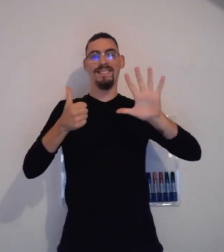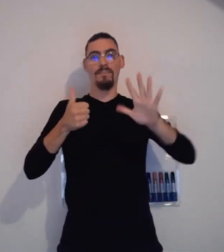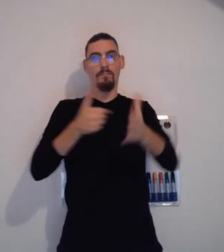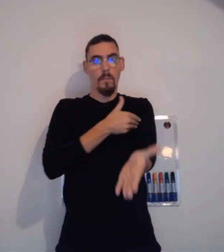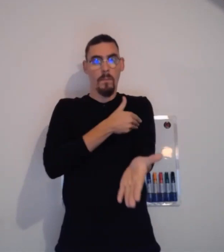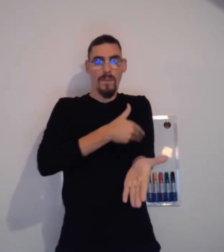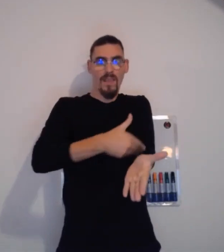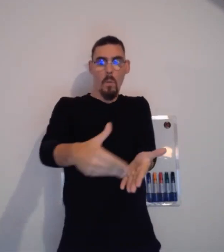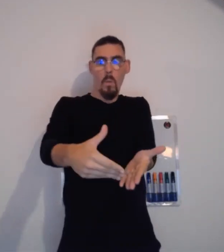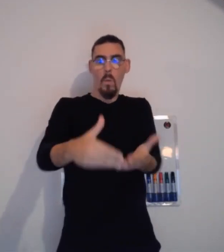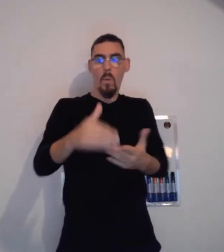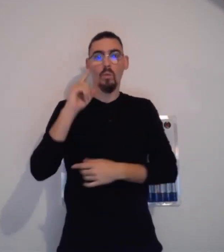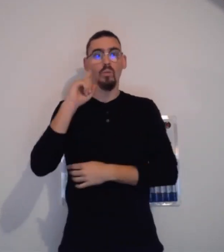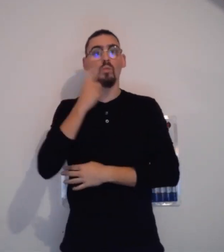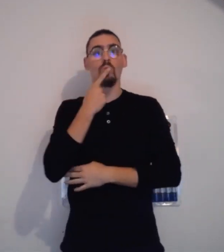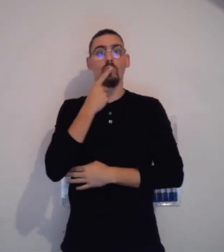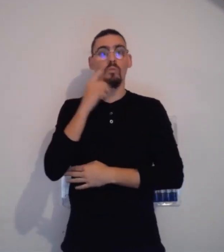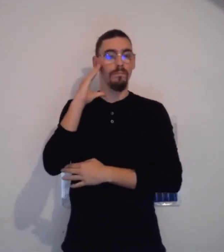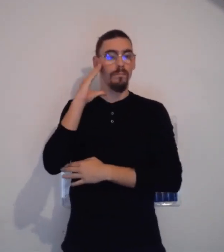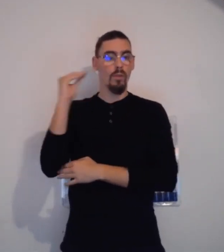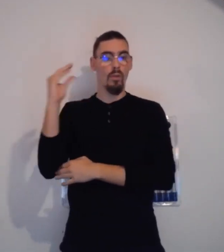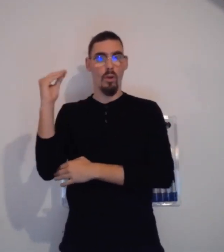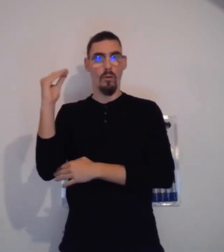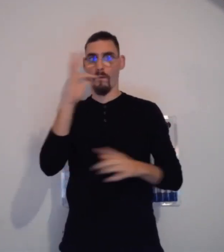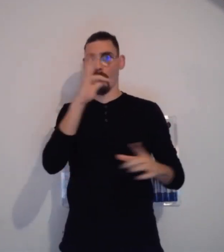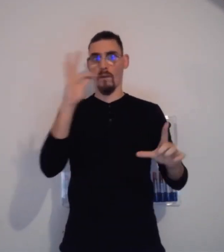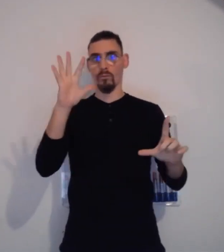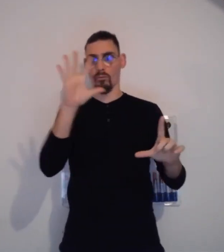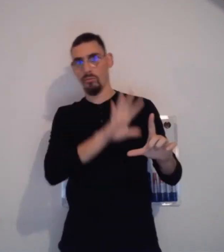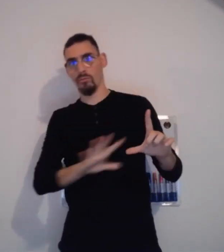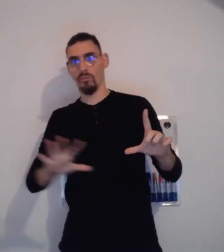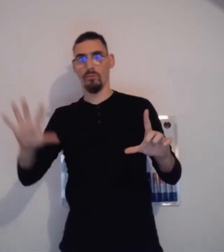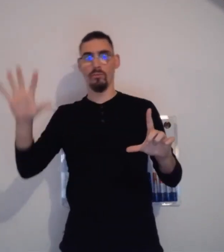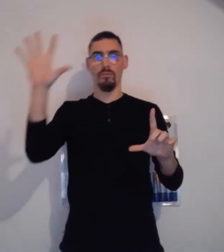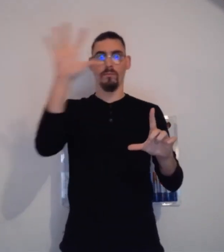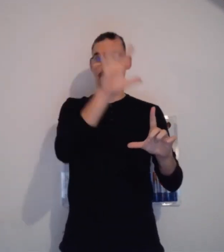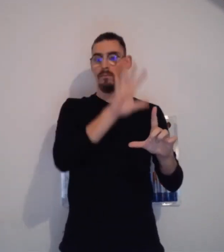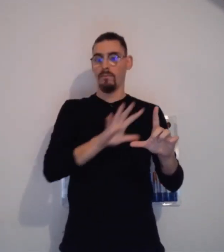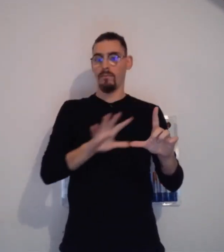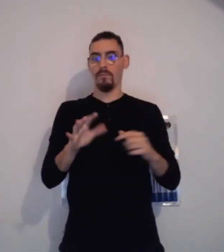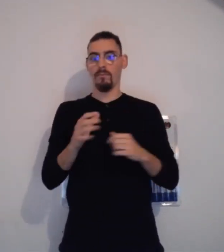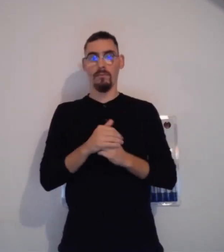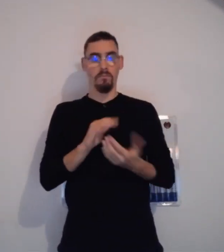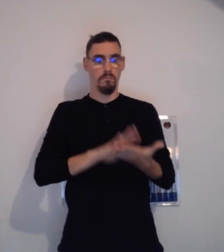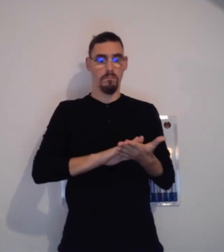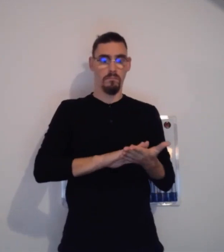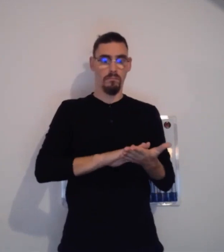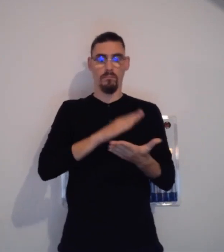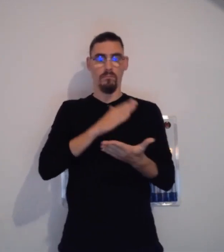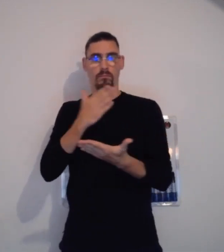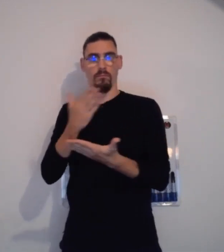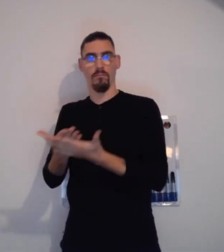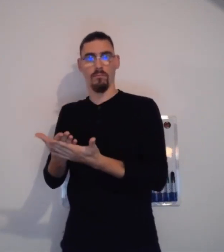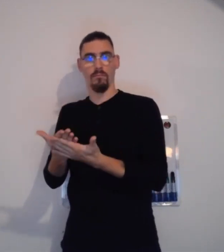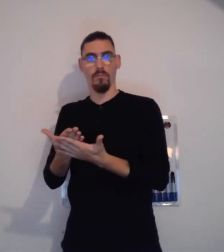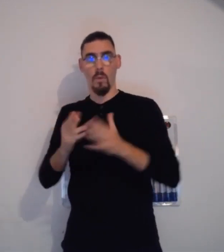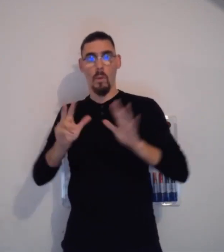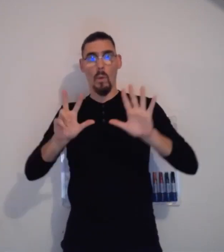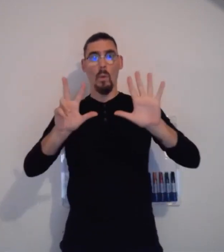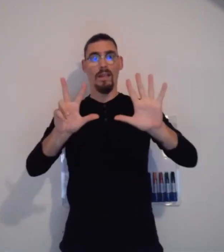Ce qu'il faut savoir, c'est qu'en France, il y a au total 6 millions de personnes sourdes et malentendantes en France.